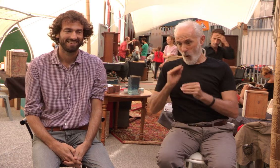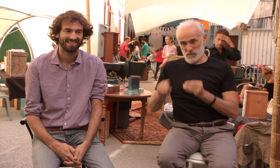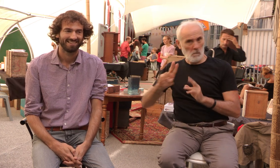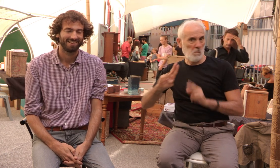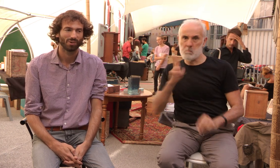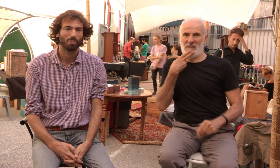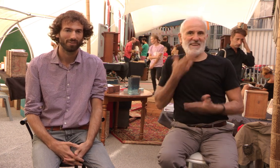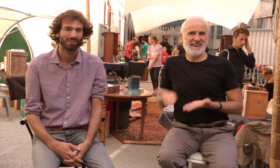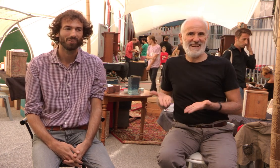C'est une sorte de perfection.